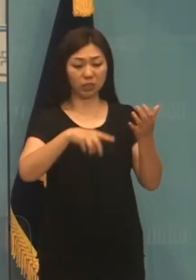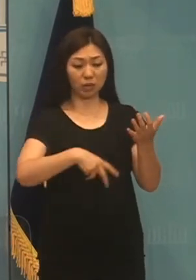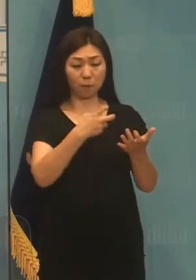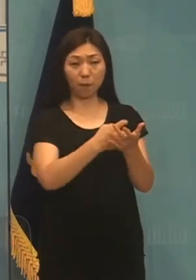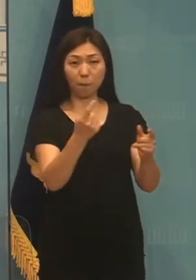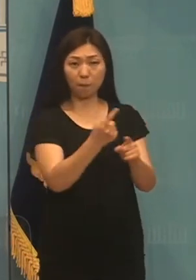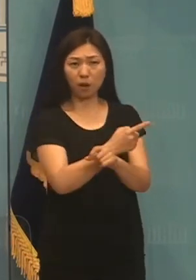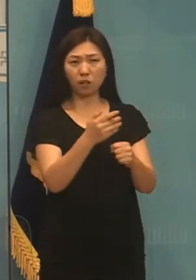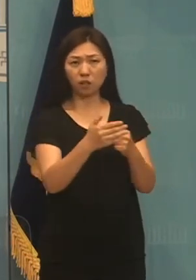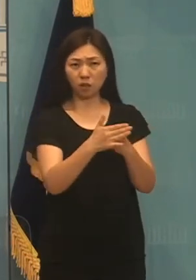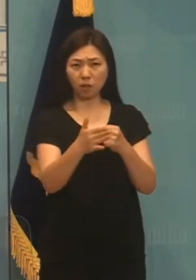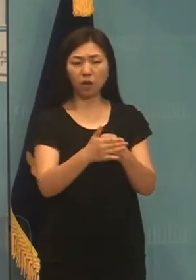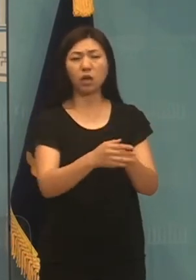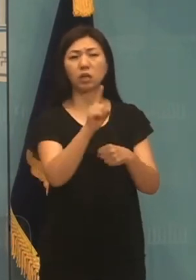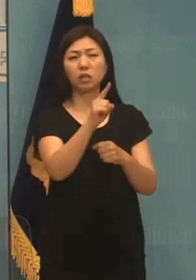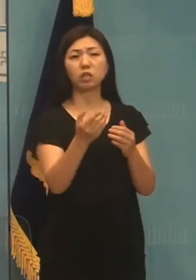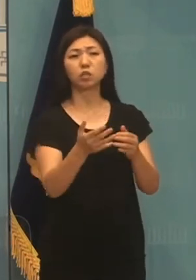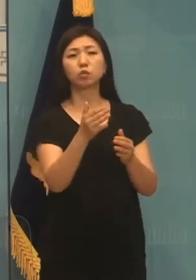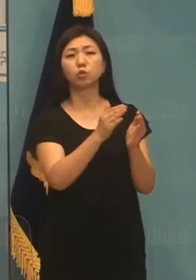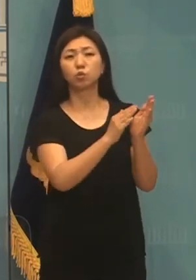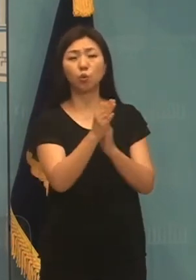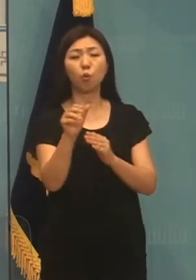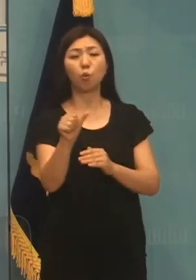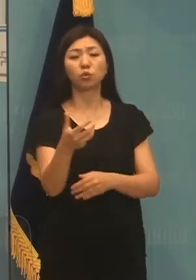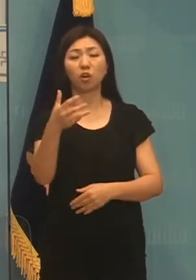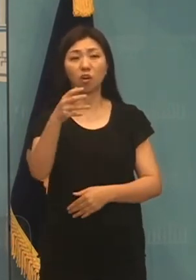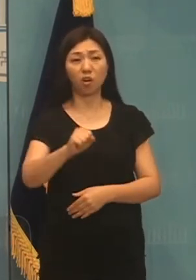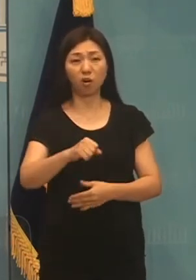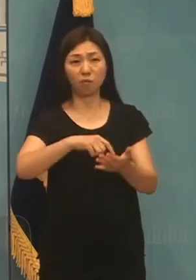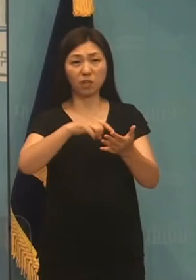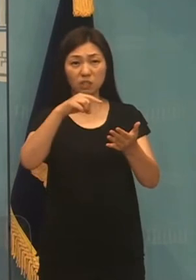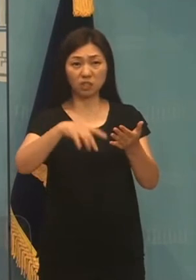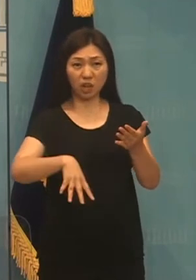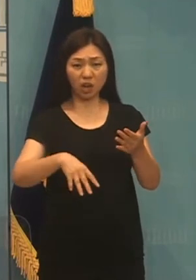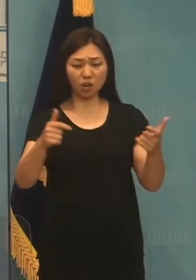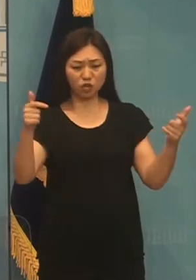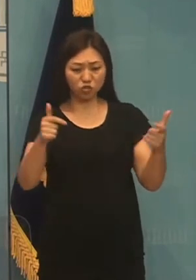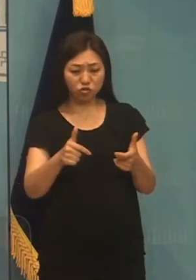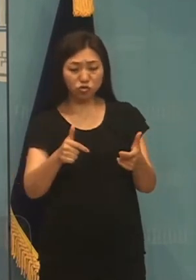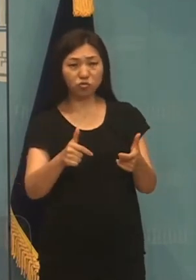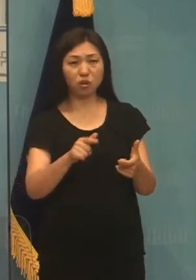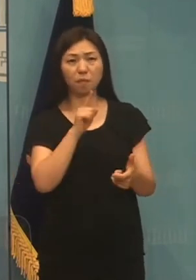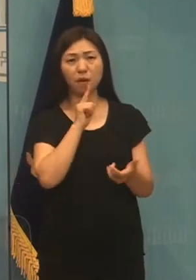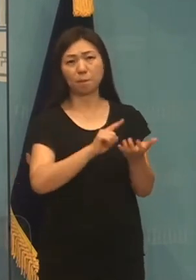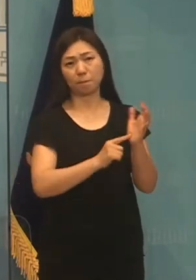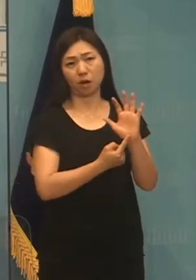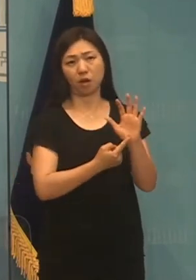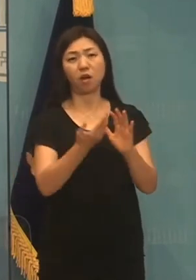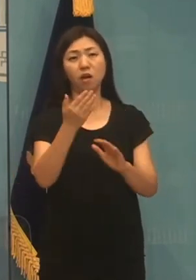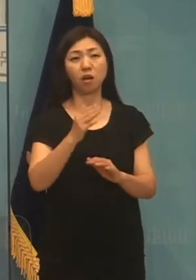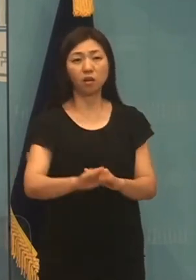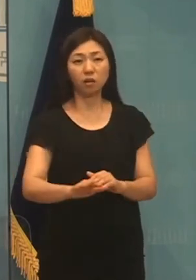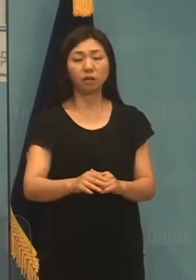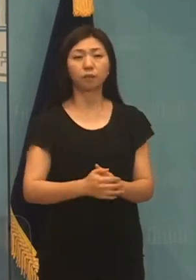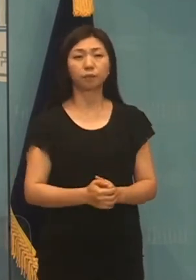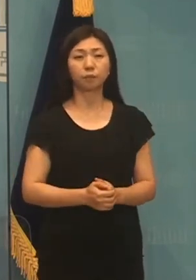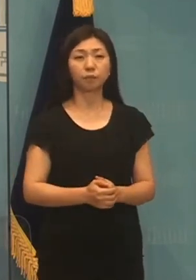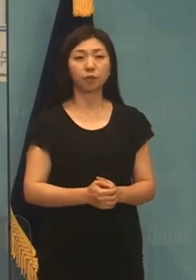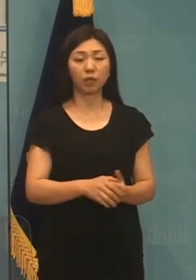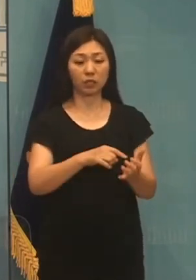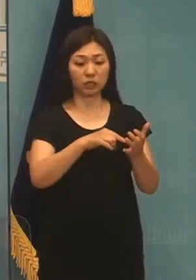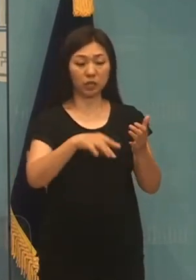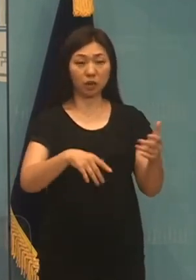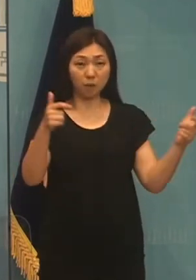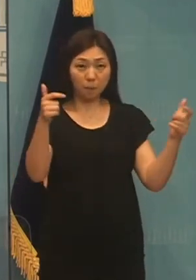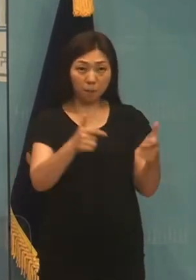5천억 원가량의 새 부담이 감수할 것으로 추산했습니다. 하지만 감수금의